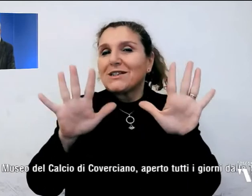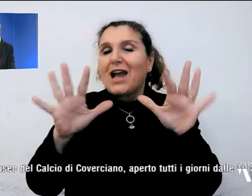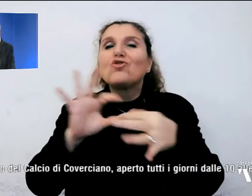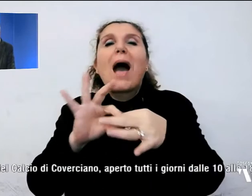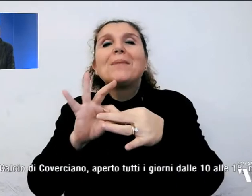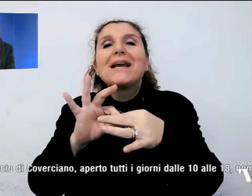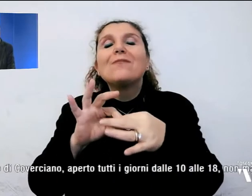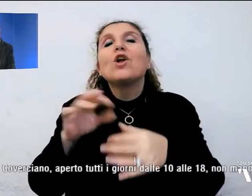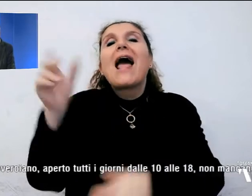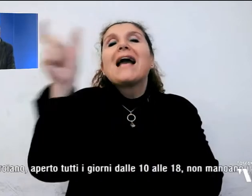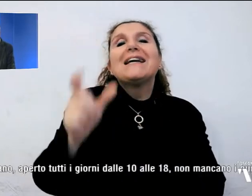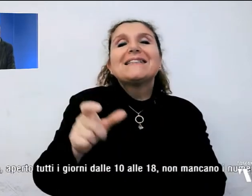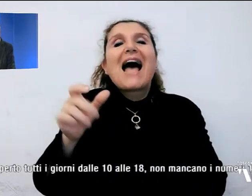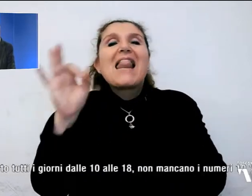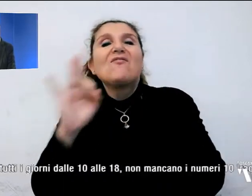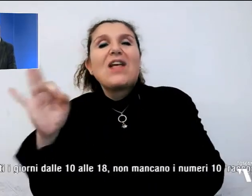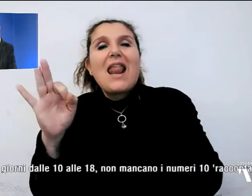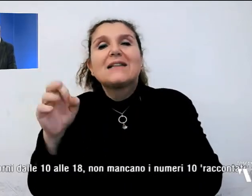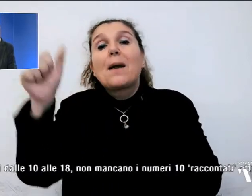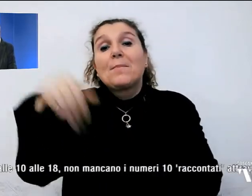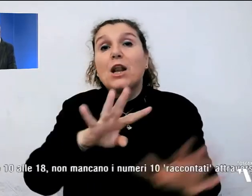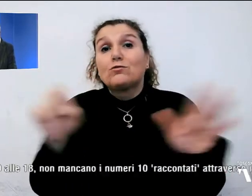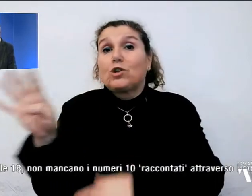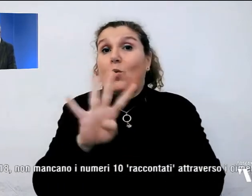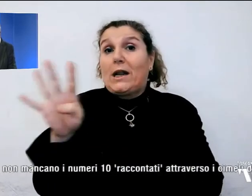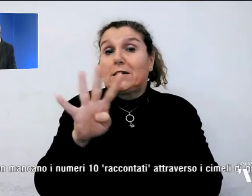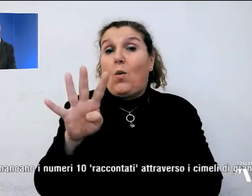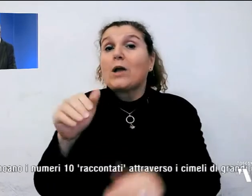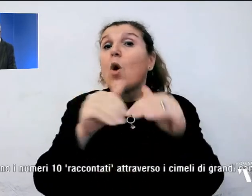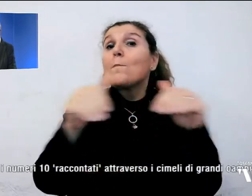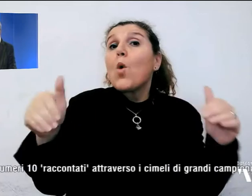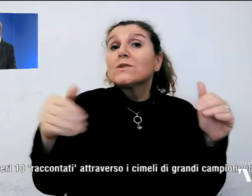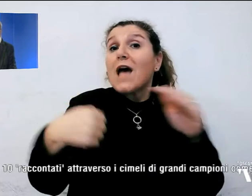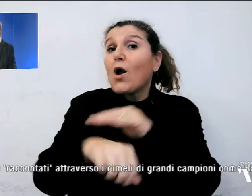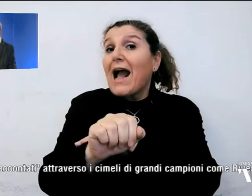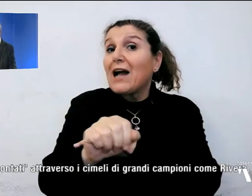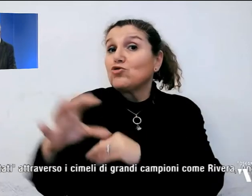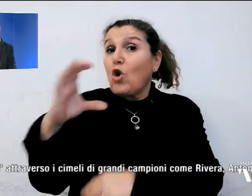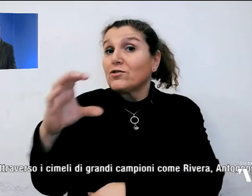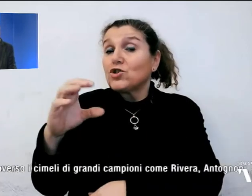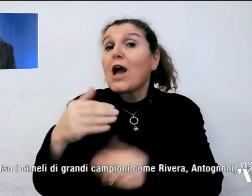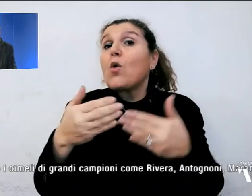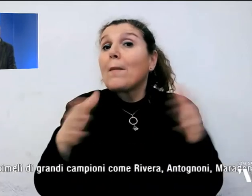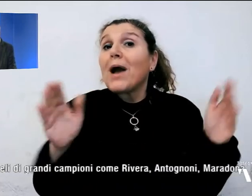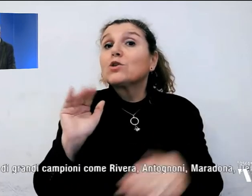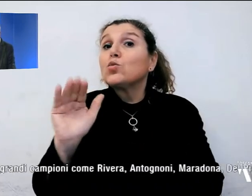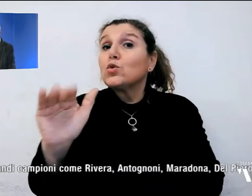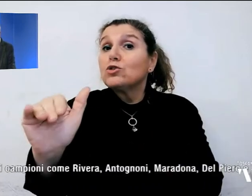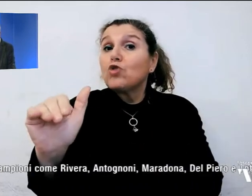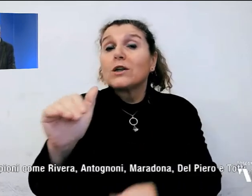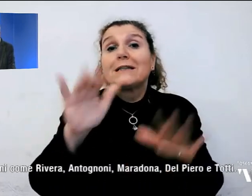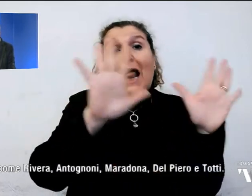1994. Al Museo del Calcio di Coverciano a Firenze, aperto tutti i giorni dalle 10 alle 18,